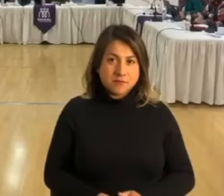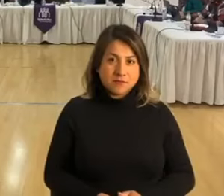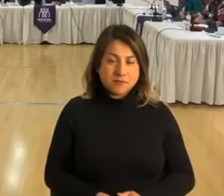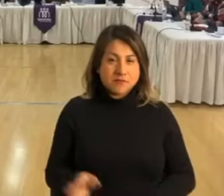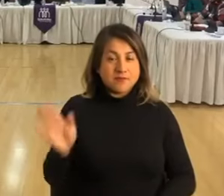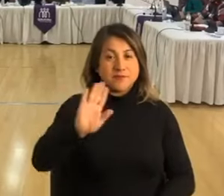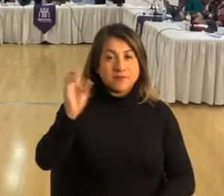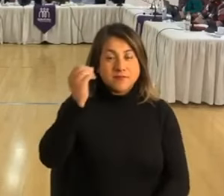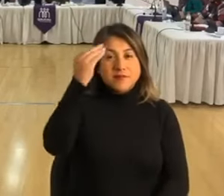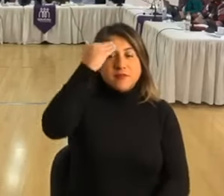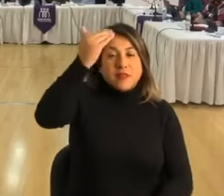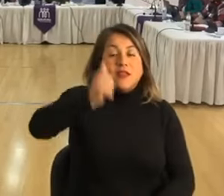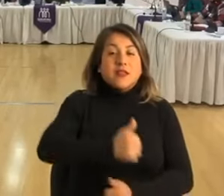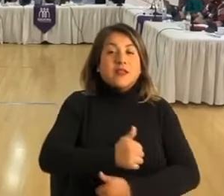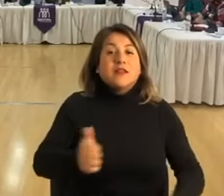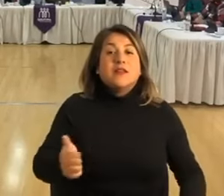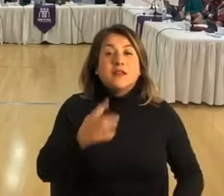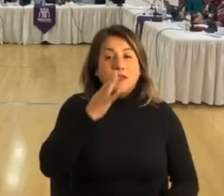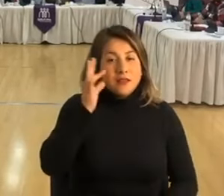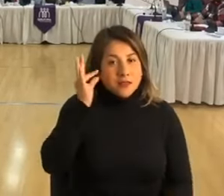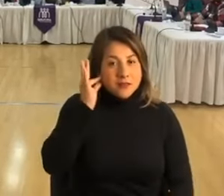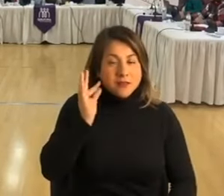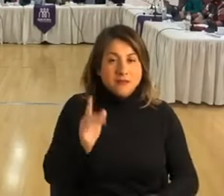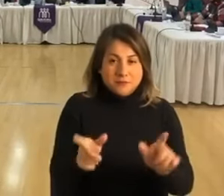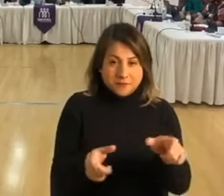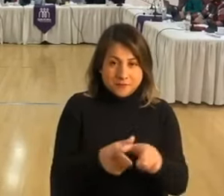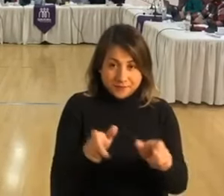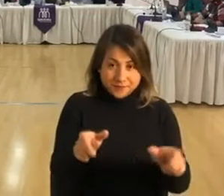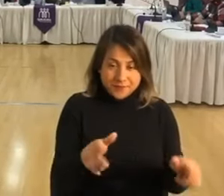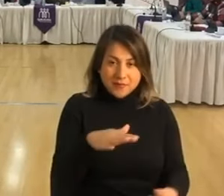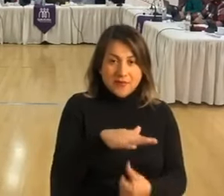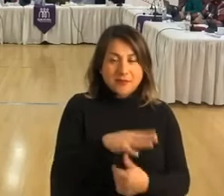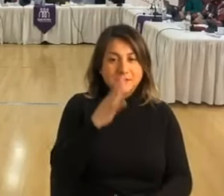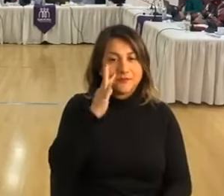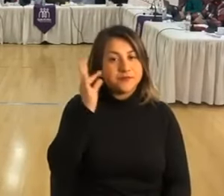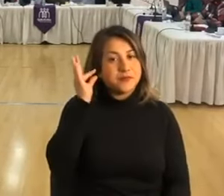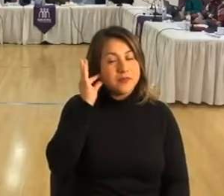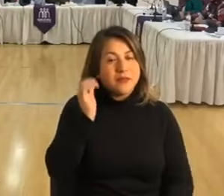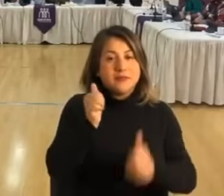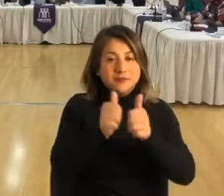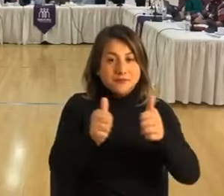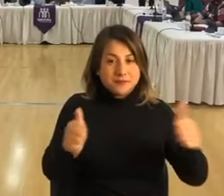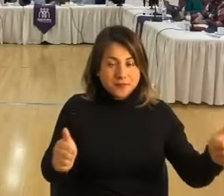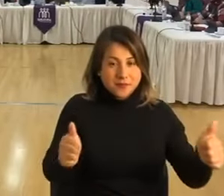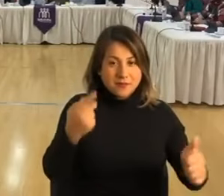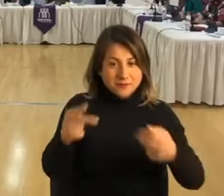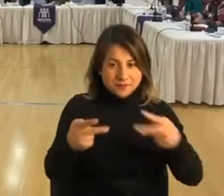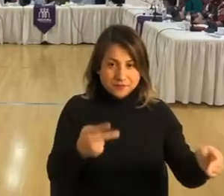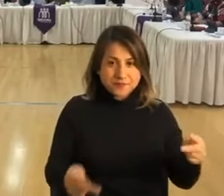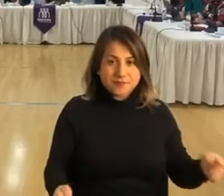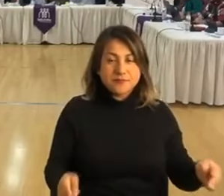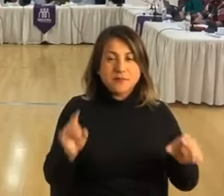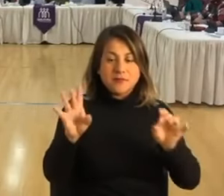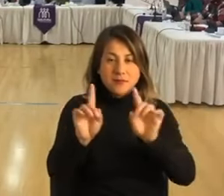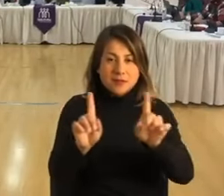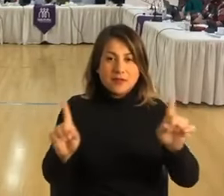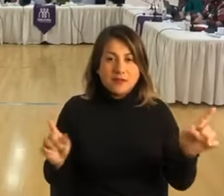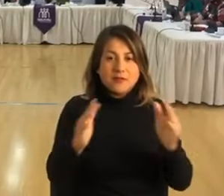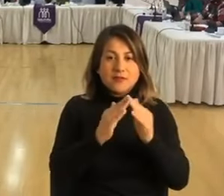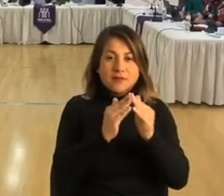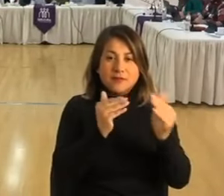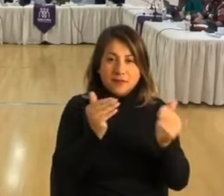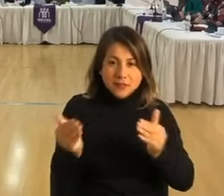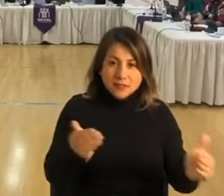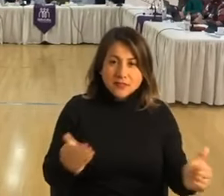Buen día a todas y todos nuestros concejales, concejalas, directoras, directores y a cada una de las